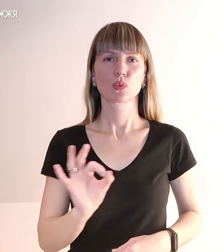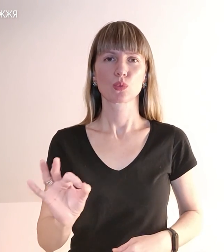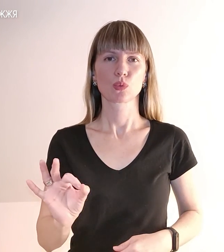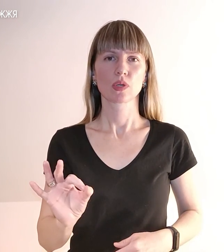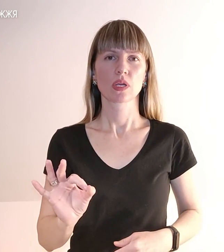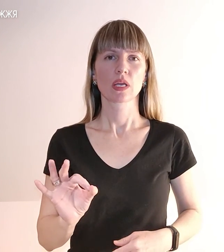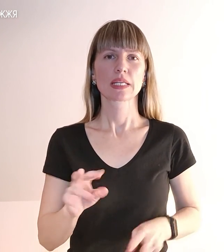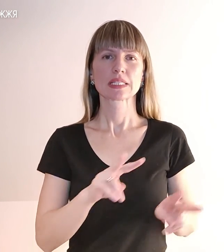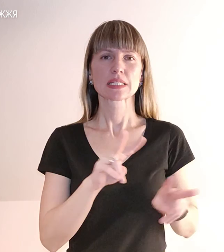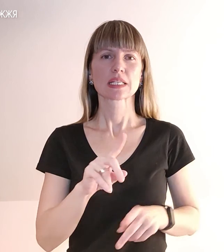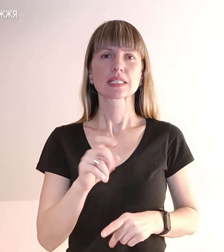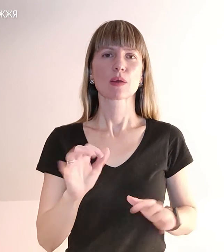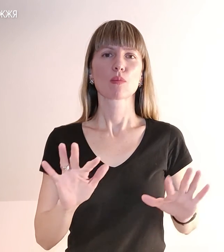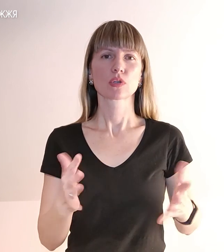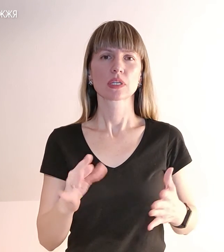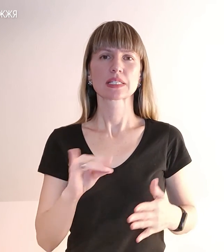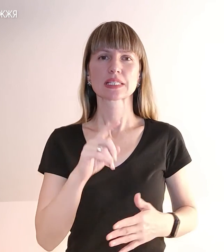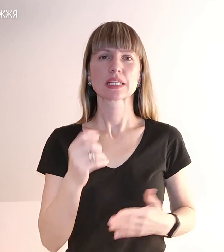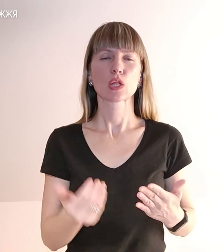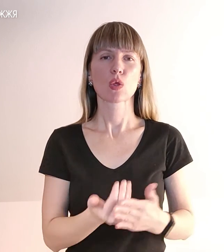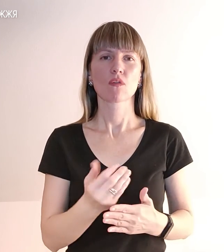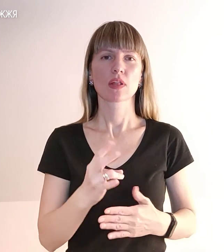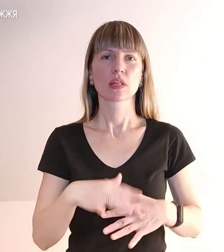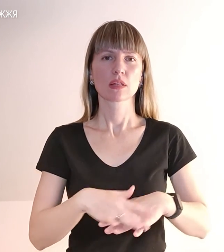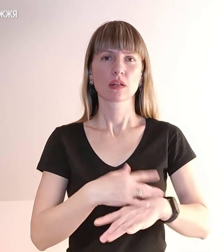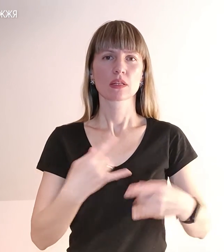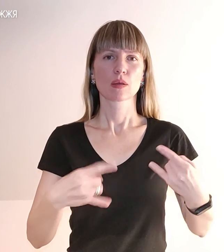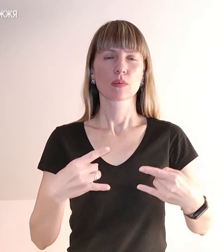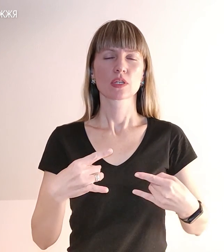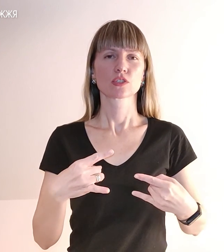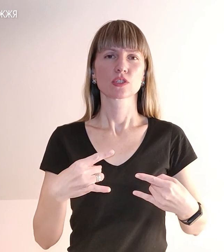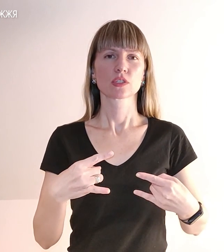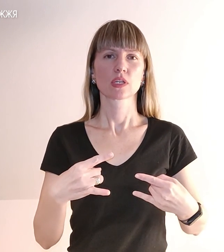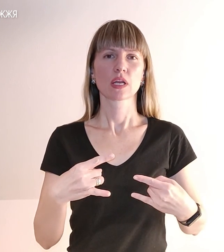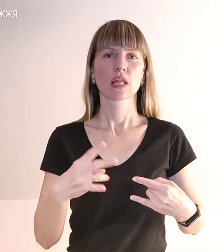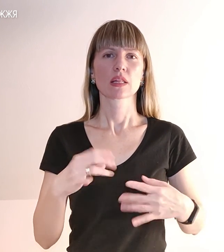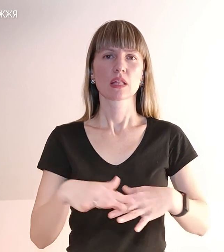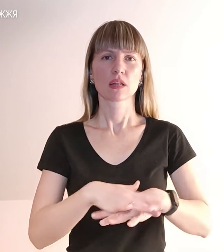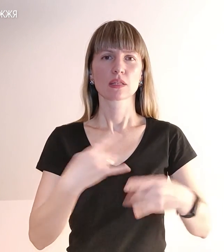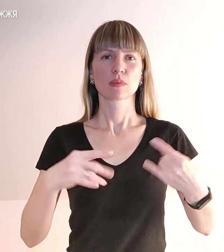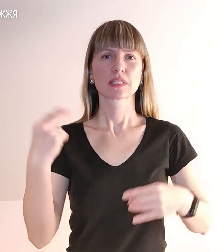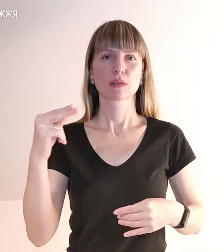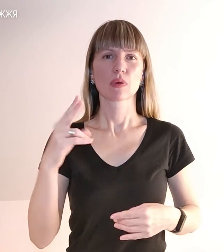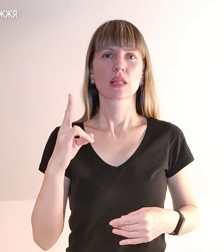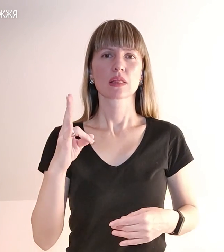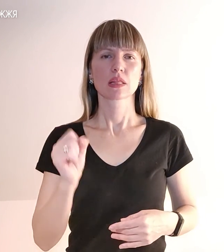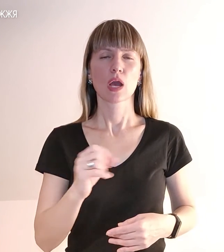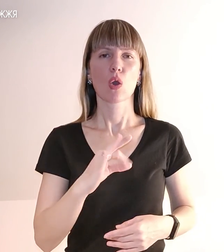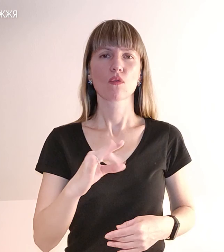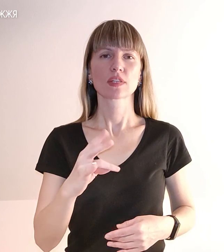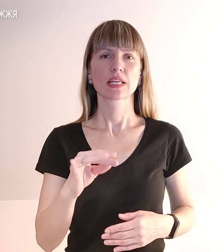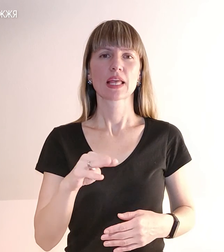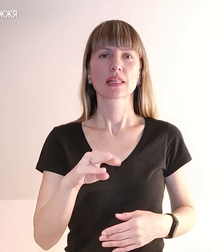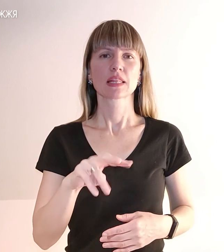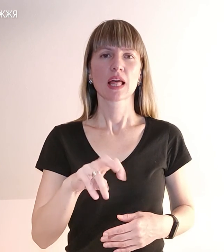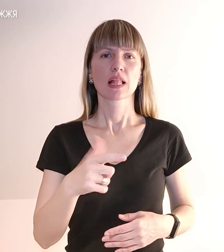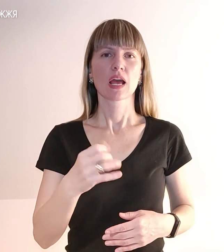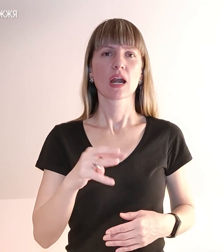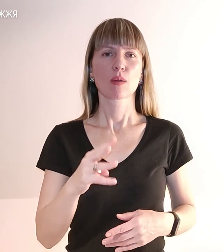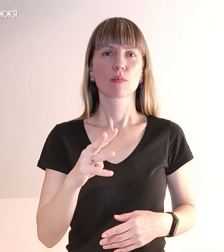Стежте за подіями та за новинами на Суспільному мовнику, безпосередньо на Суспільному Запоріжжя, на офіційному телеграм-каналі Суспільного Запоріжжя, а